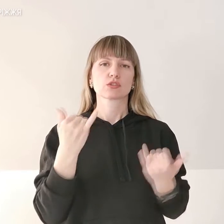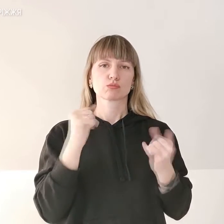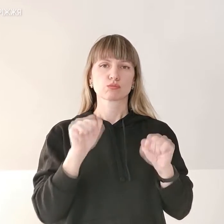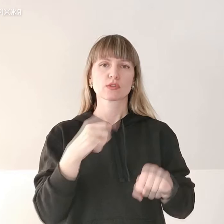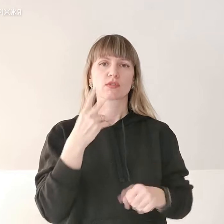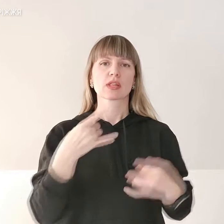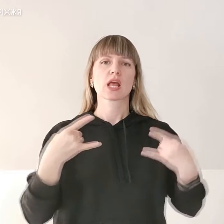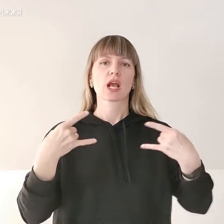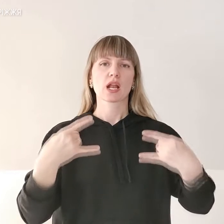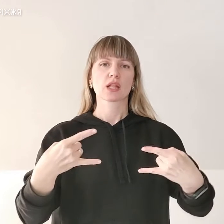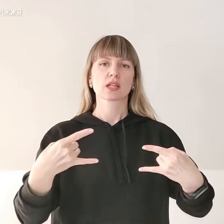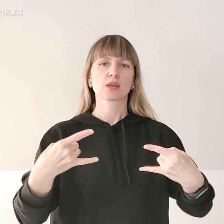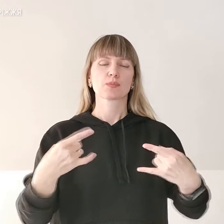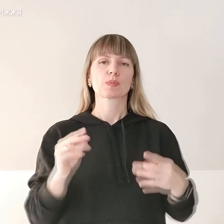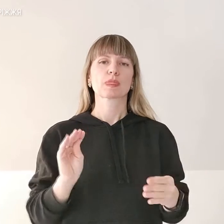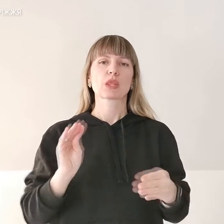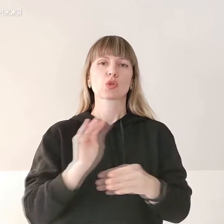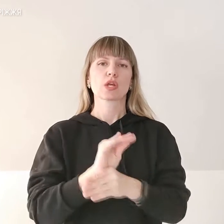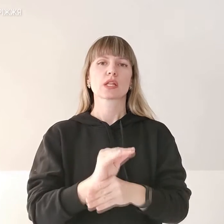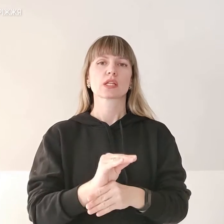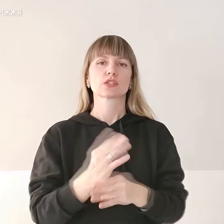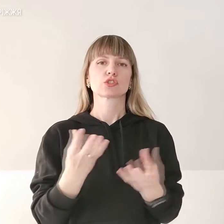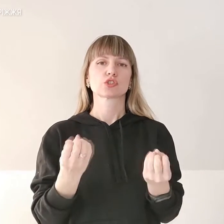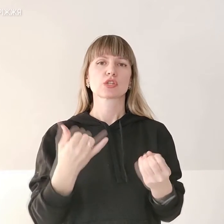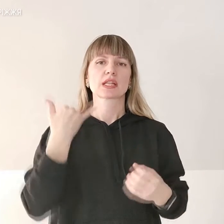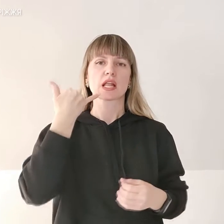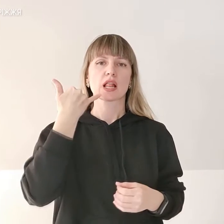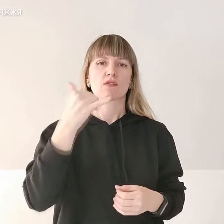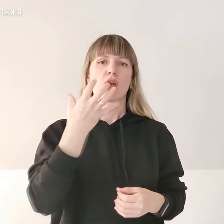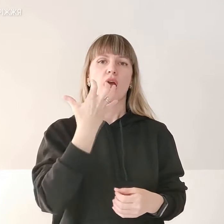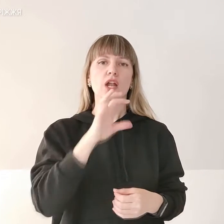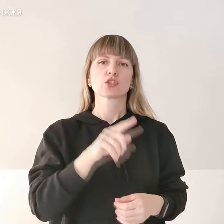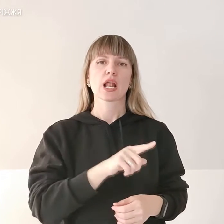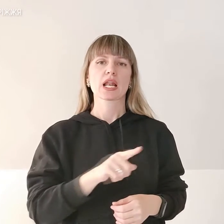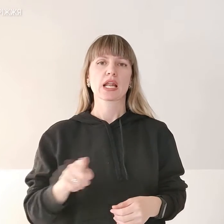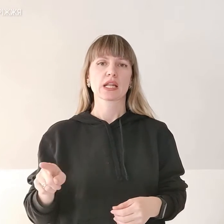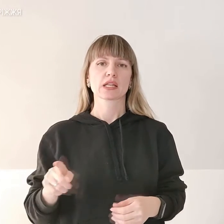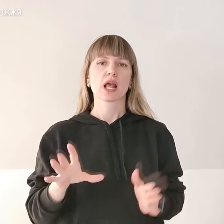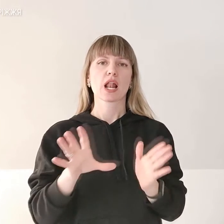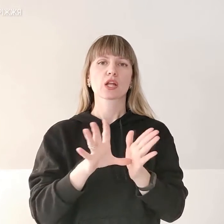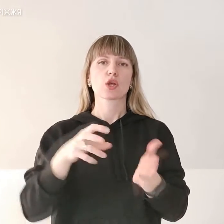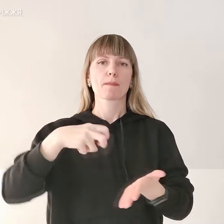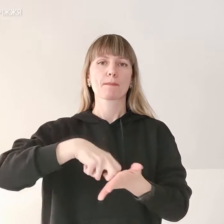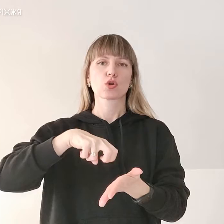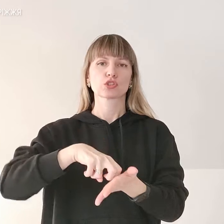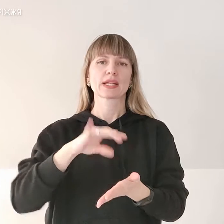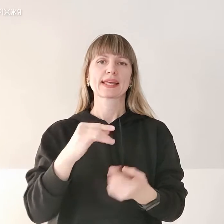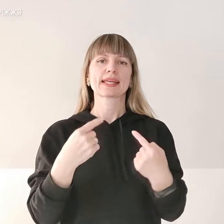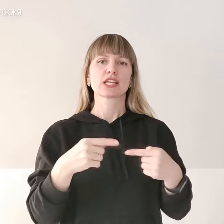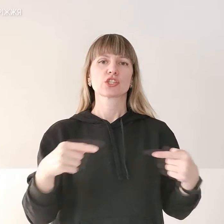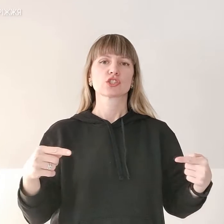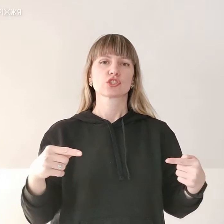своїх екранах, додалися також і телефонні гарячі лінії, електронна пошта та інші месенджери.